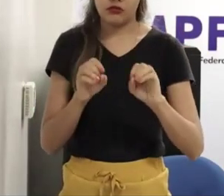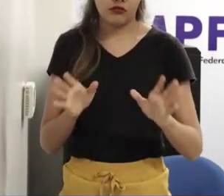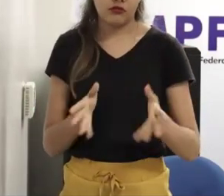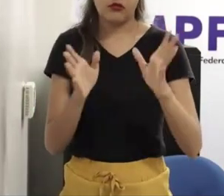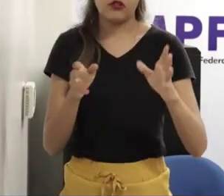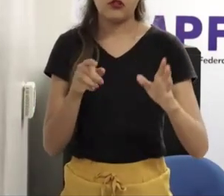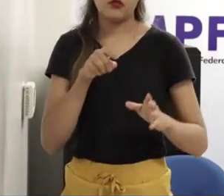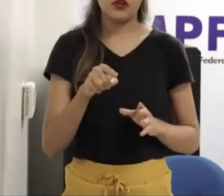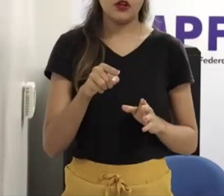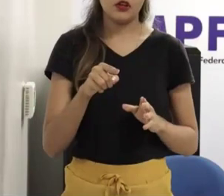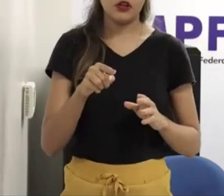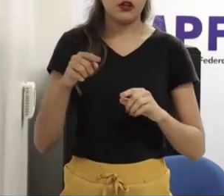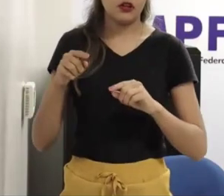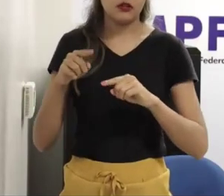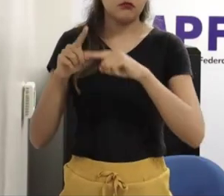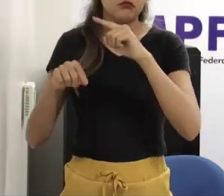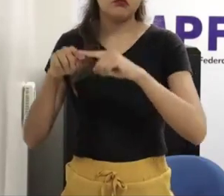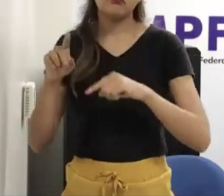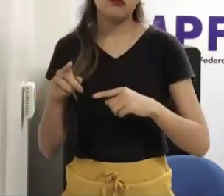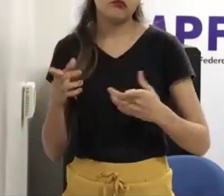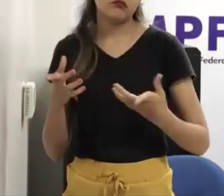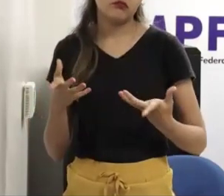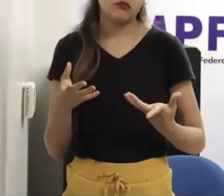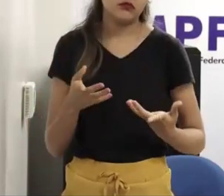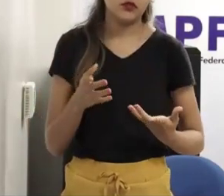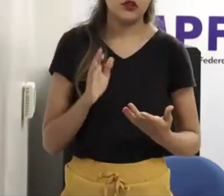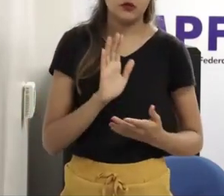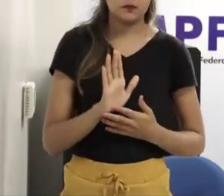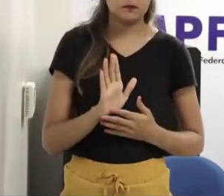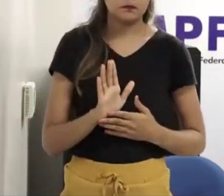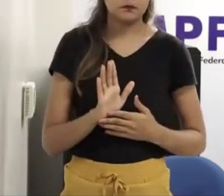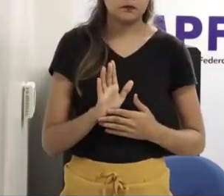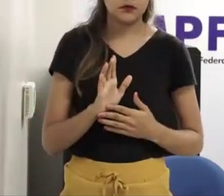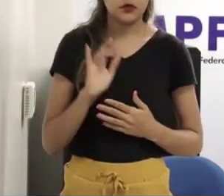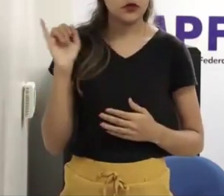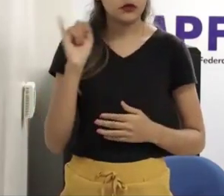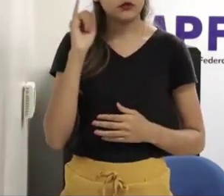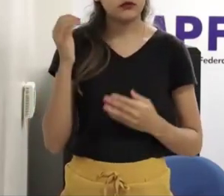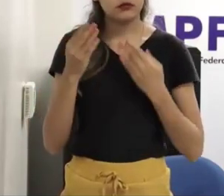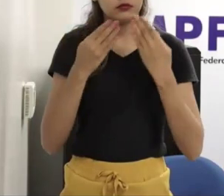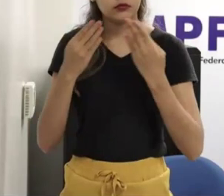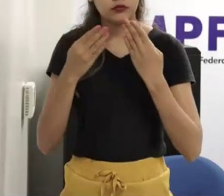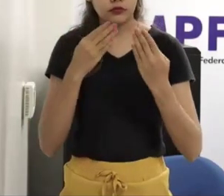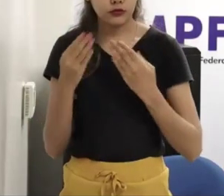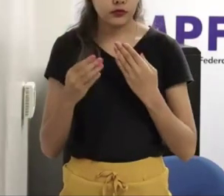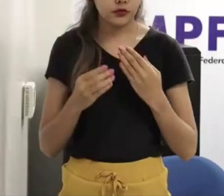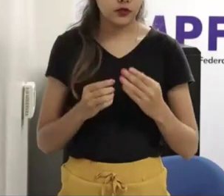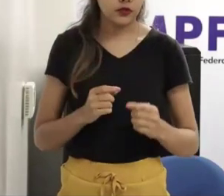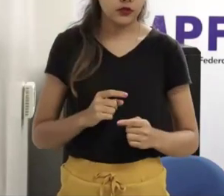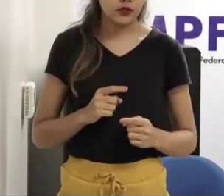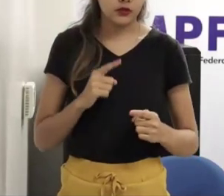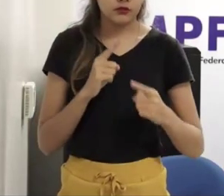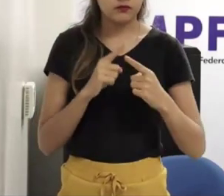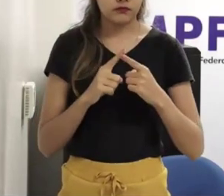material que eu tive acesso das instituições Child Fund e Childhood,